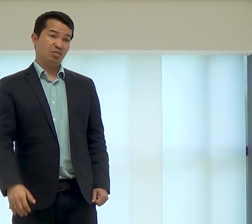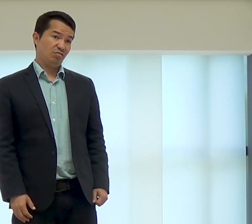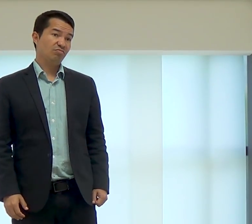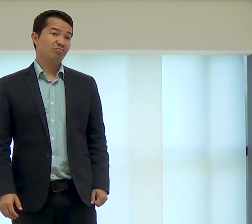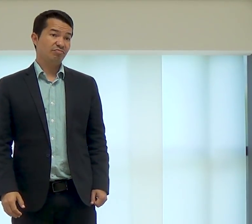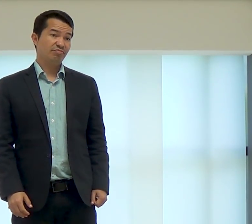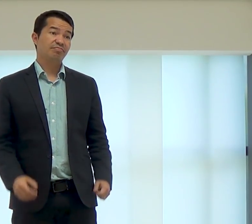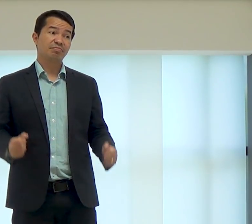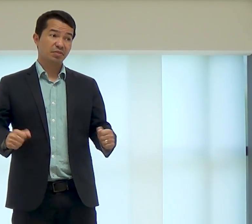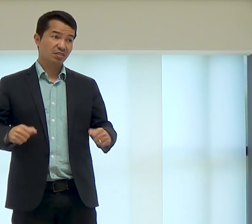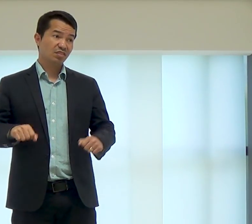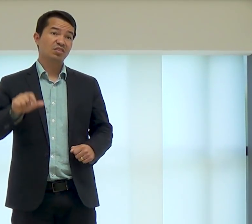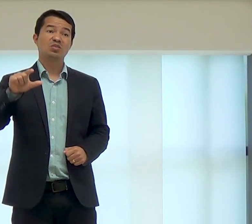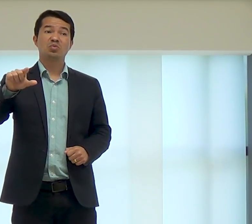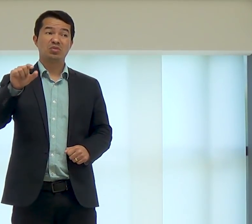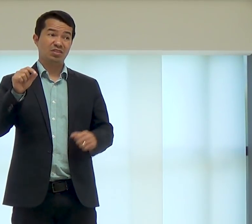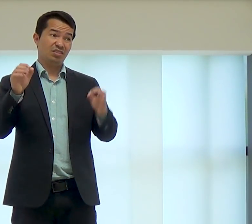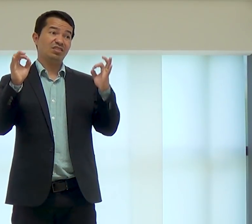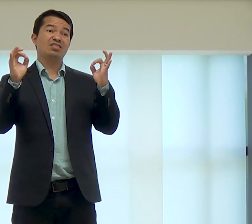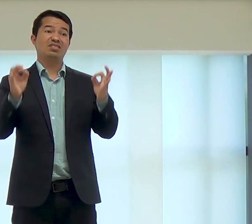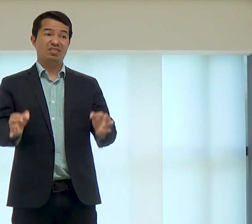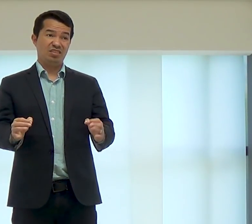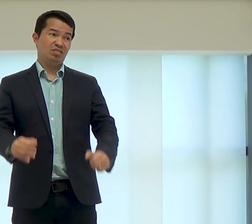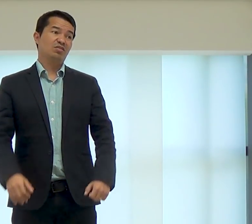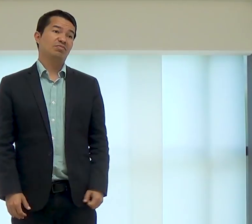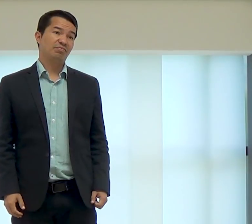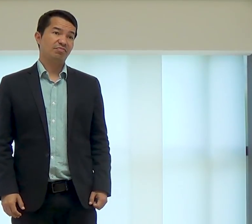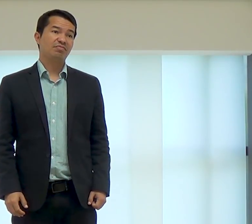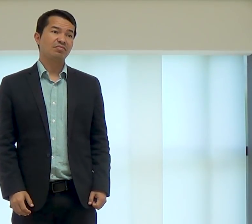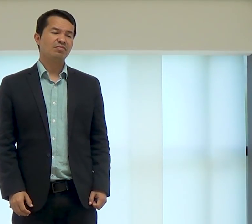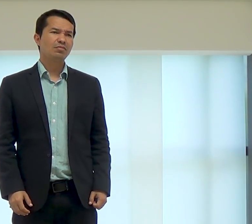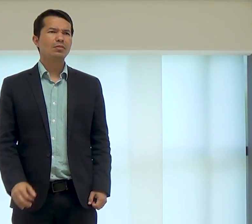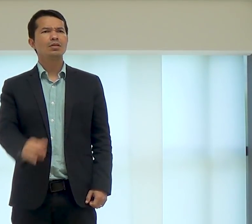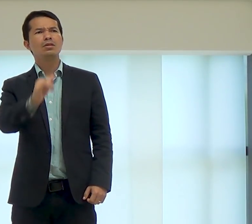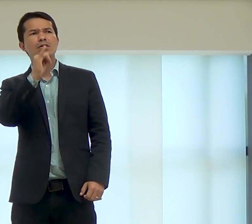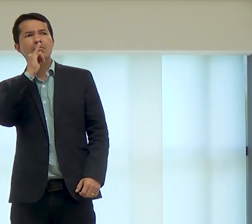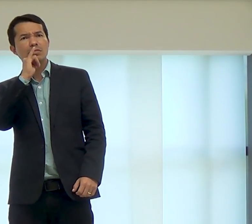Você precisa escolher o que é certo, o que é correto, o é justo,